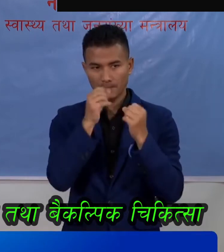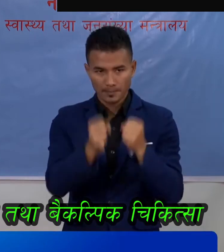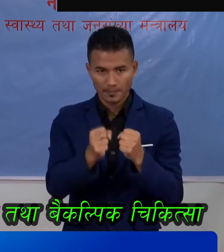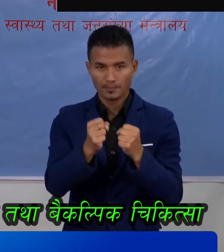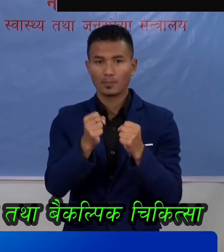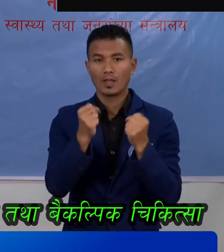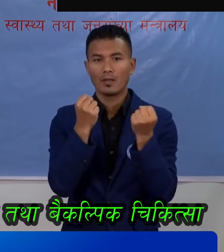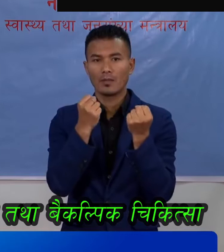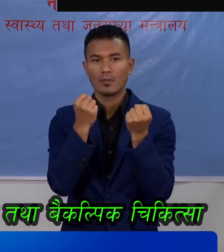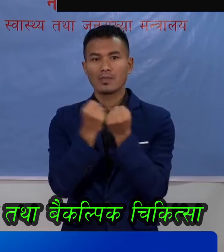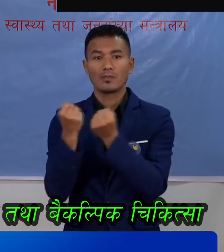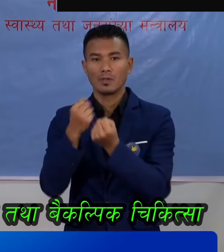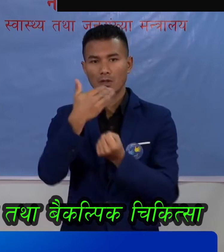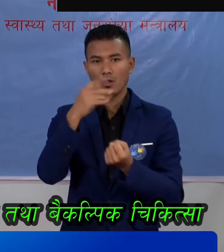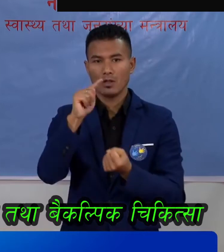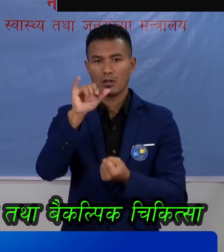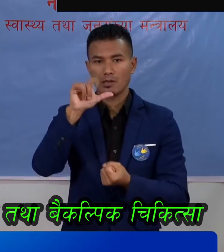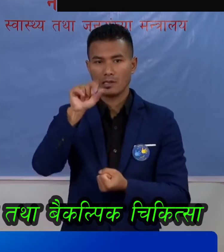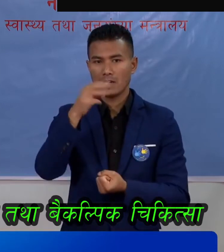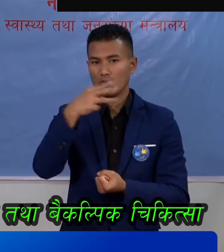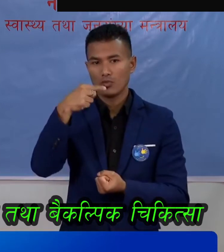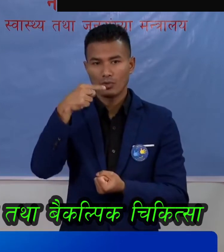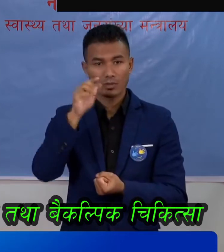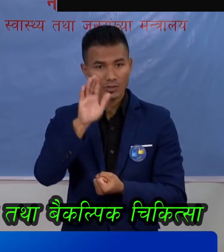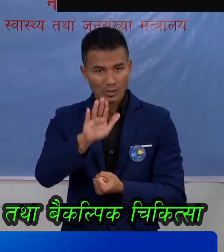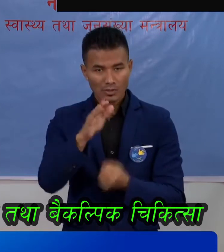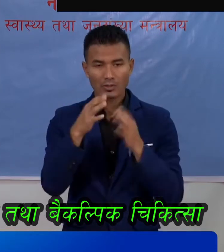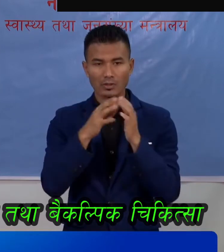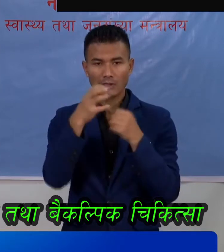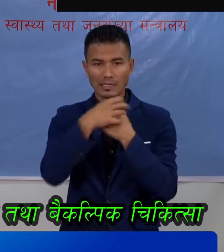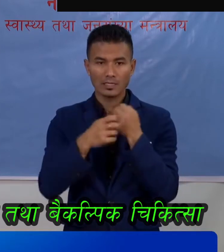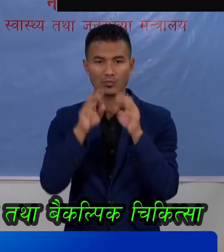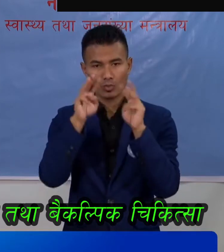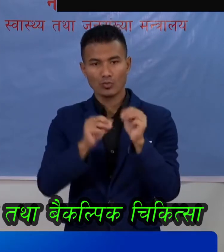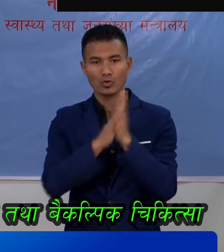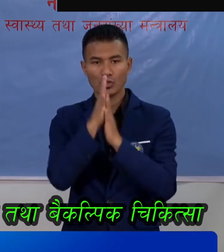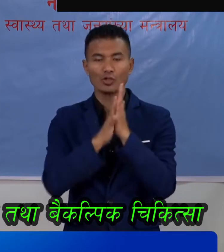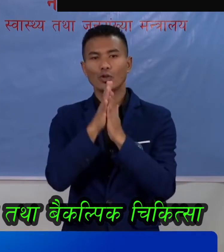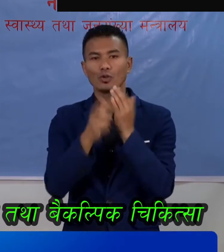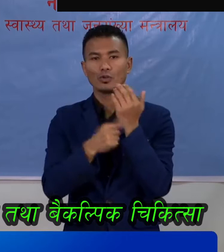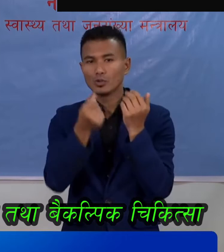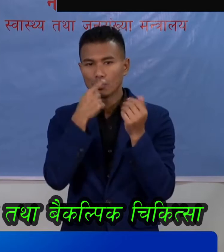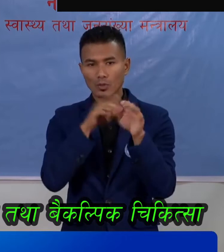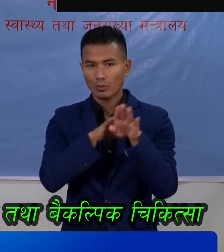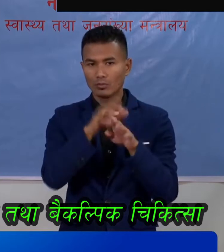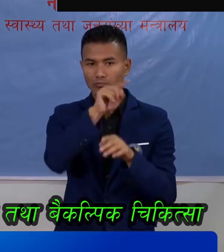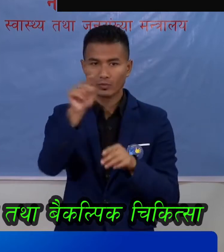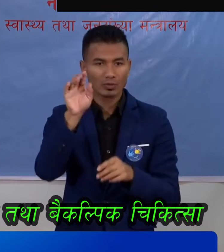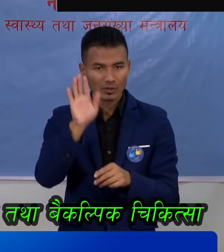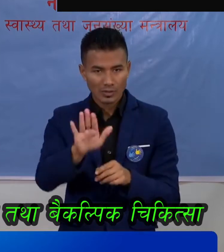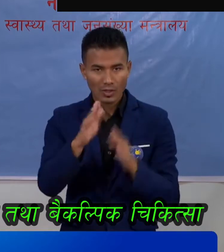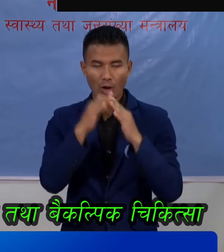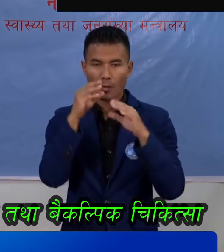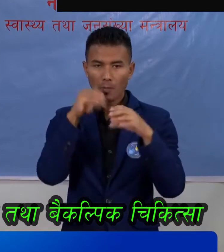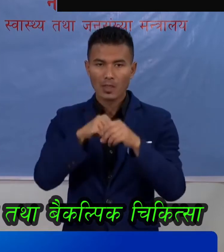लोगडान को अवस्थामा छू आमरो देश जडिबुटी महत्पपुन जडिबुटी बाट भरिपुन देश हो आमरो घर भीत्र,